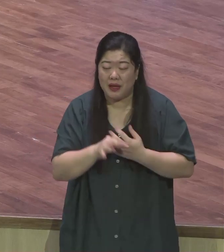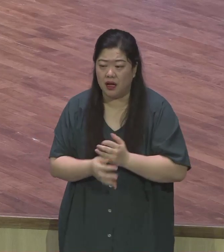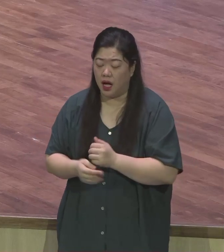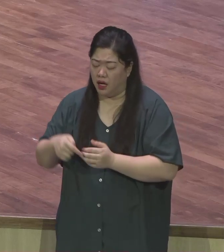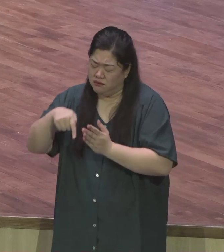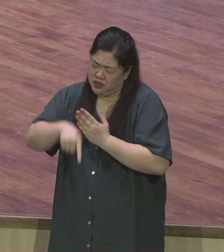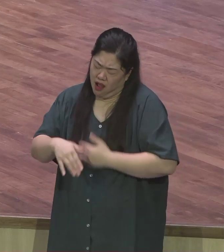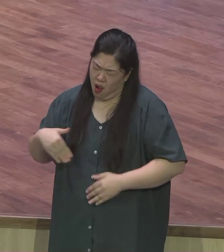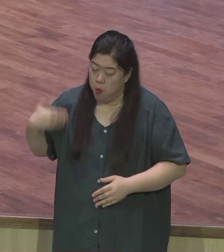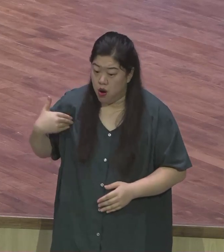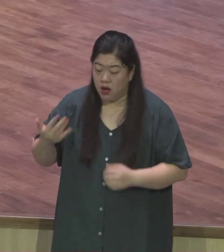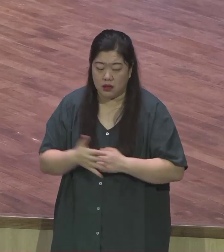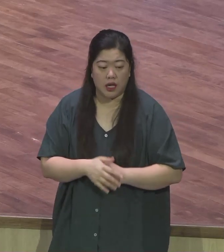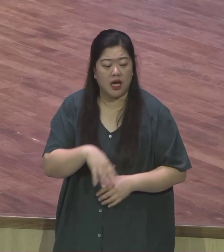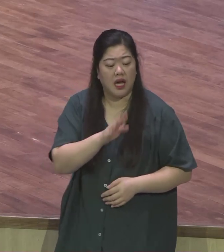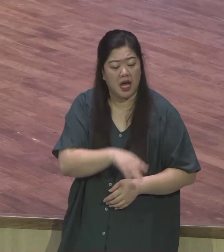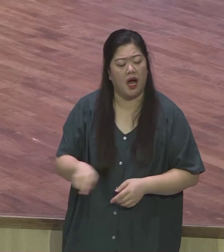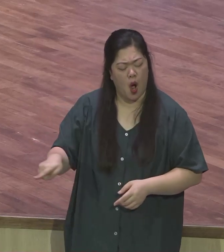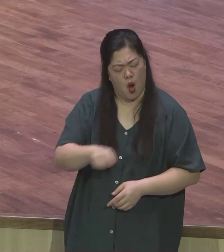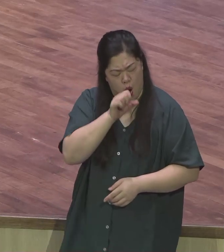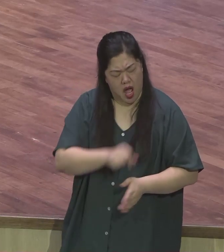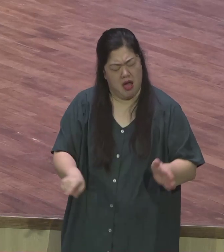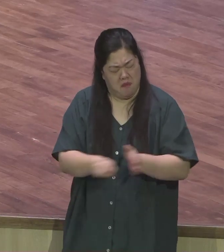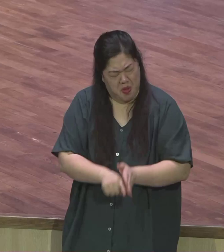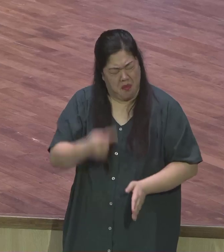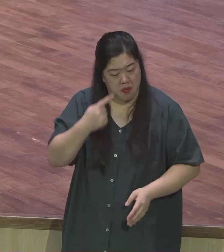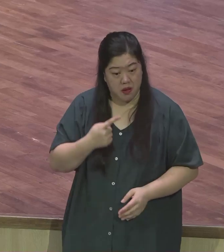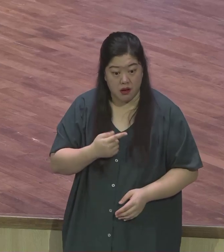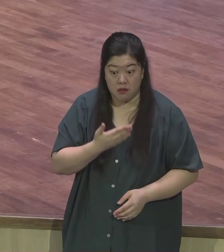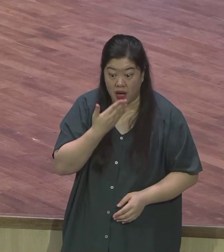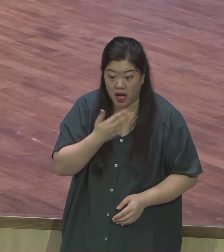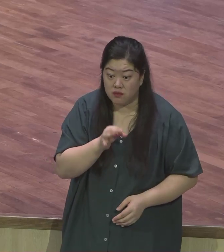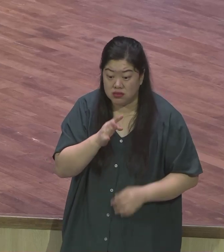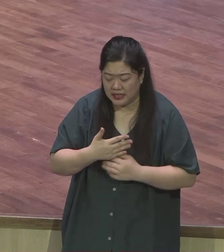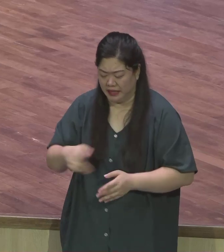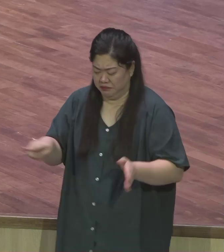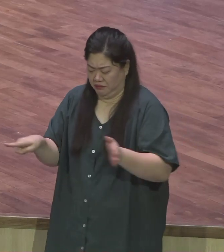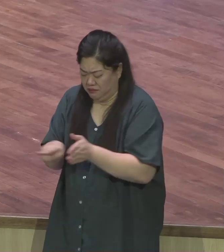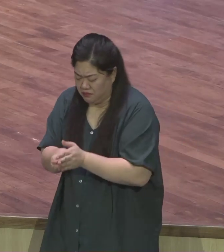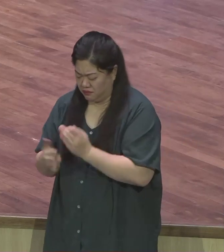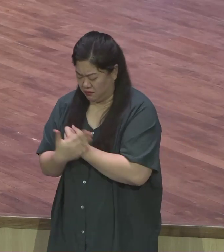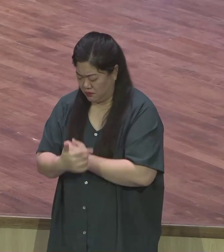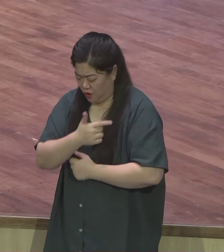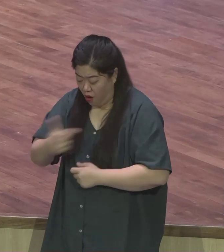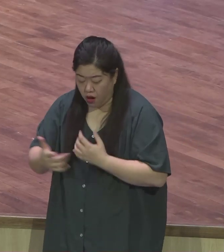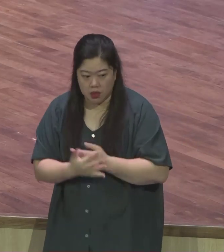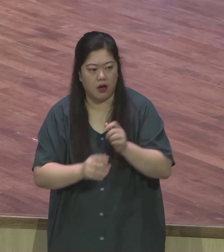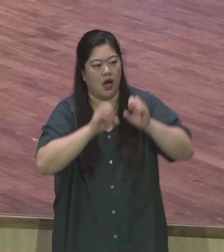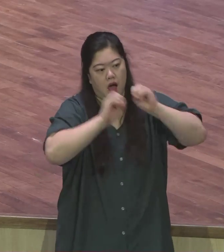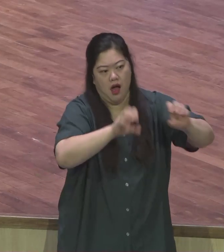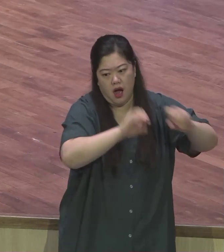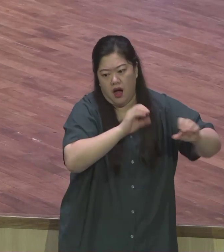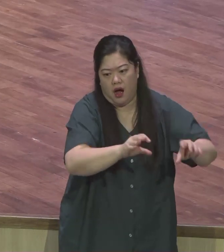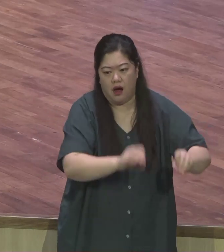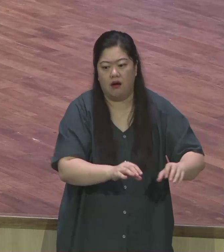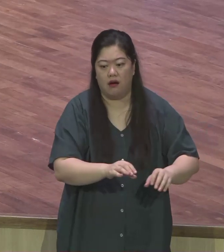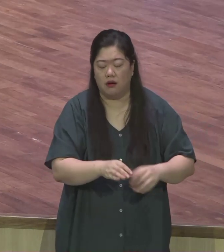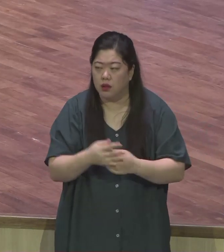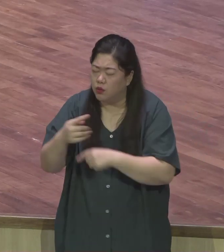다양하게 이분들의 영적 상태에 맞게 그래서 제가 말씀을 묵상할 때마다 마단의 성경구절들을 사실은 좀 정리를